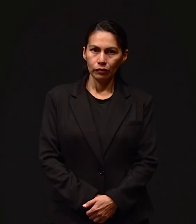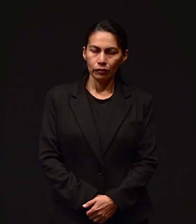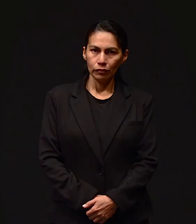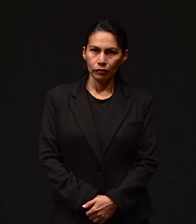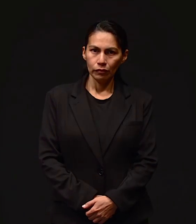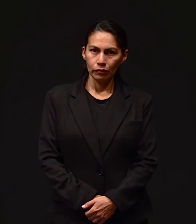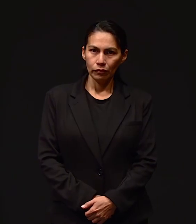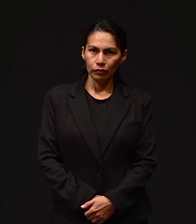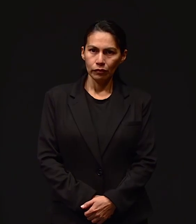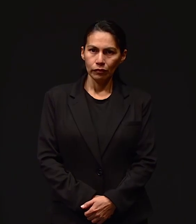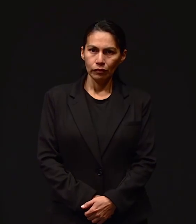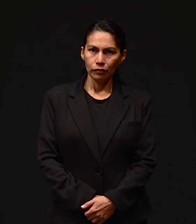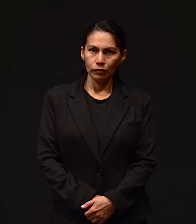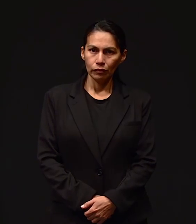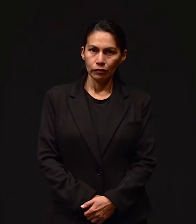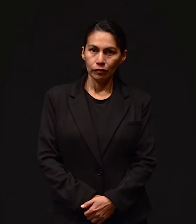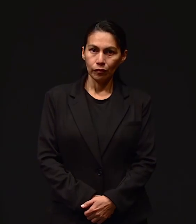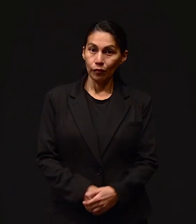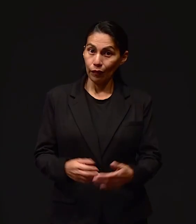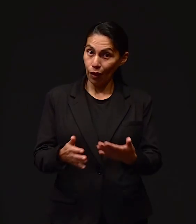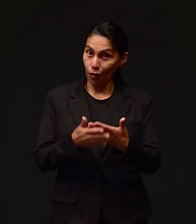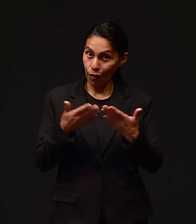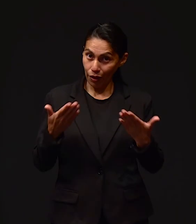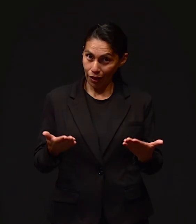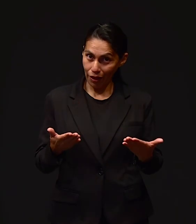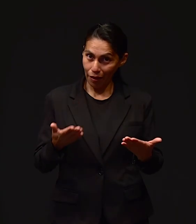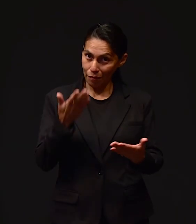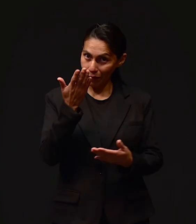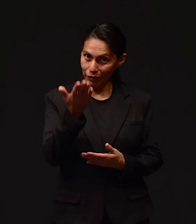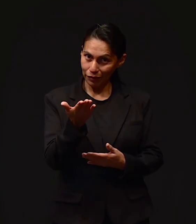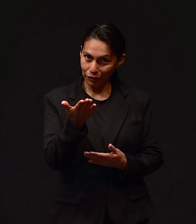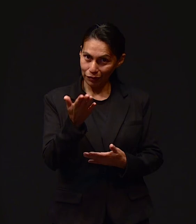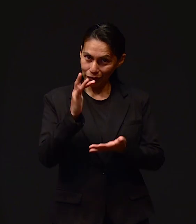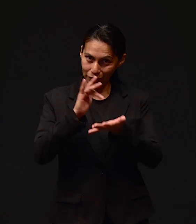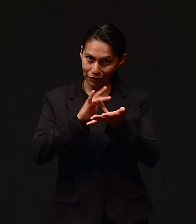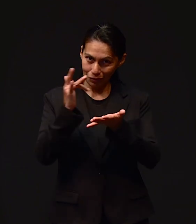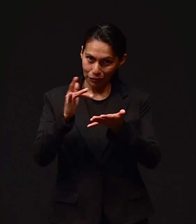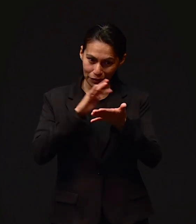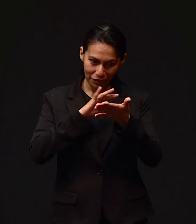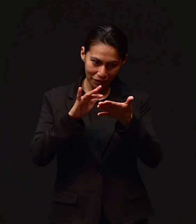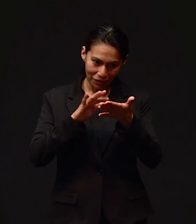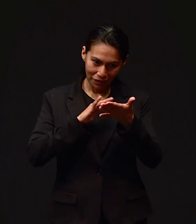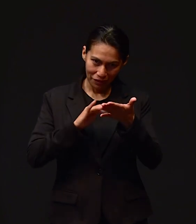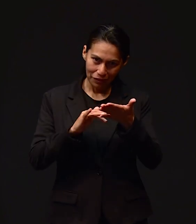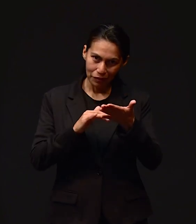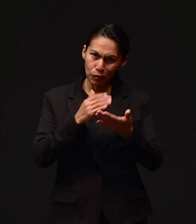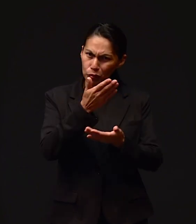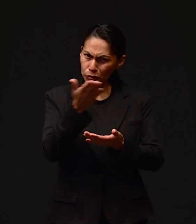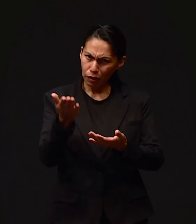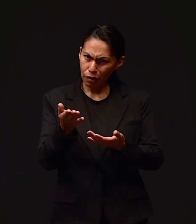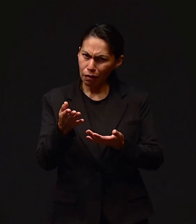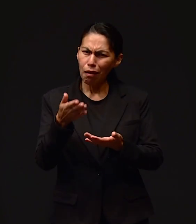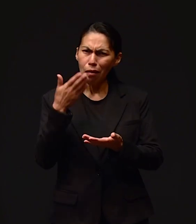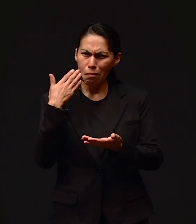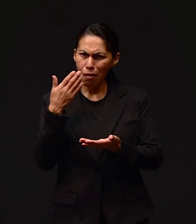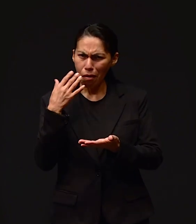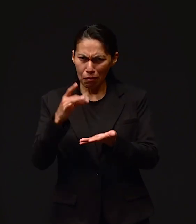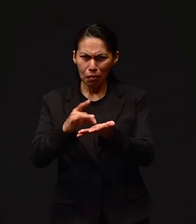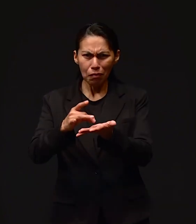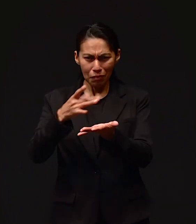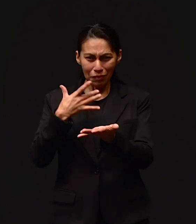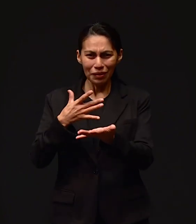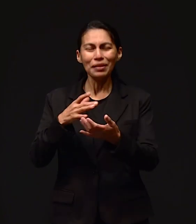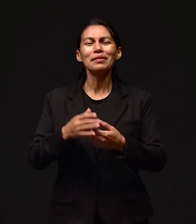Si vamos a leer los pedidos y también los agradecimientos que ustedes